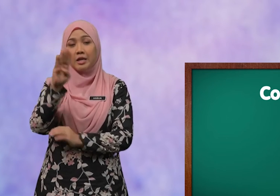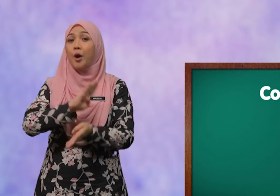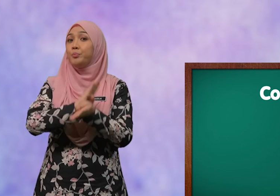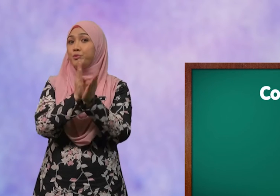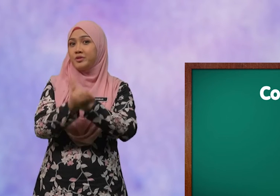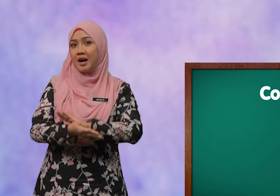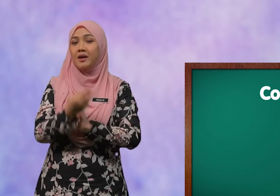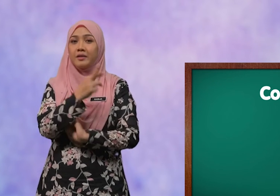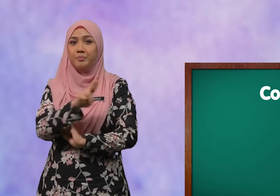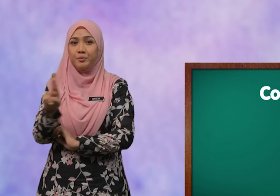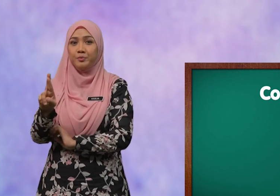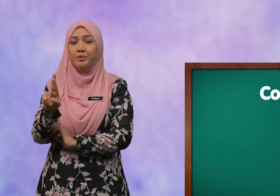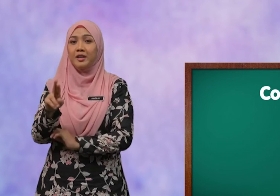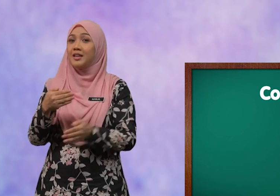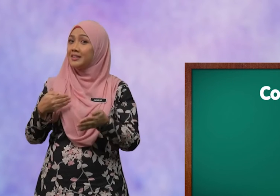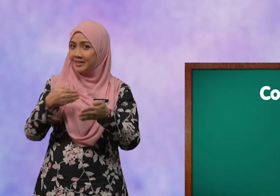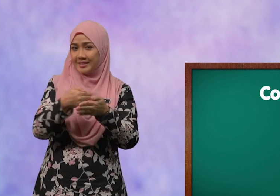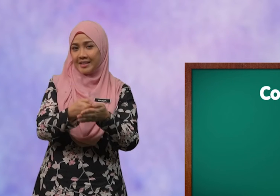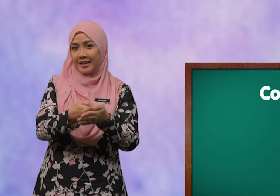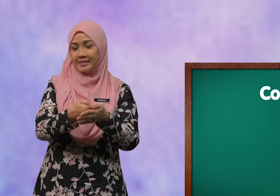bunda ribu yang terdekat